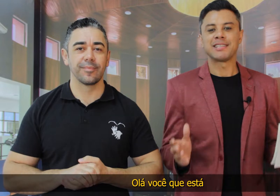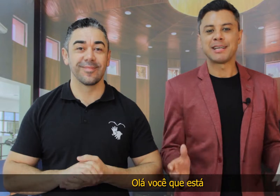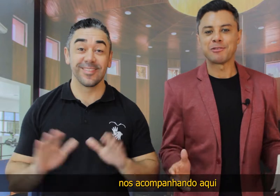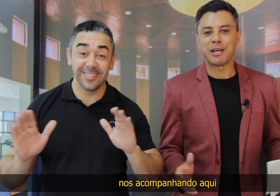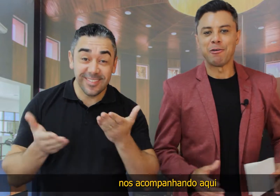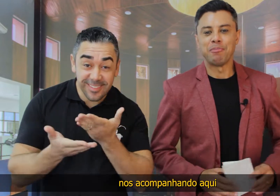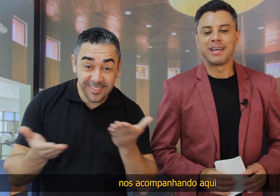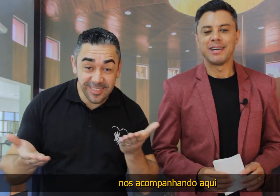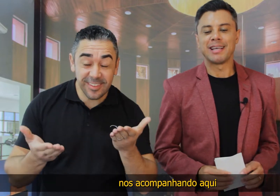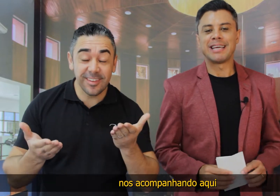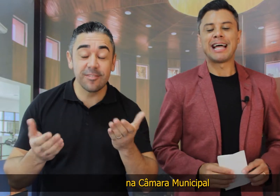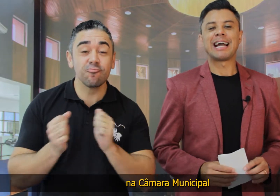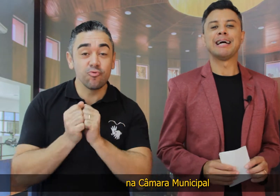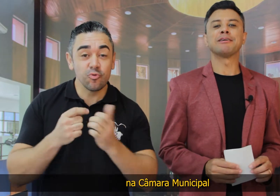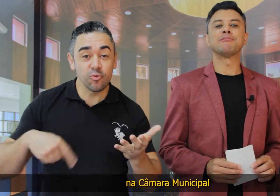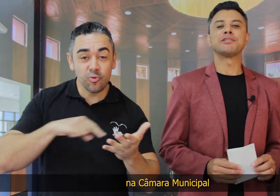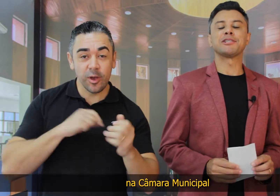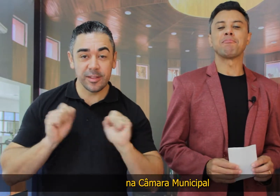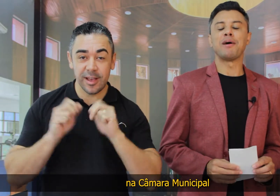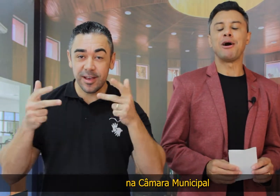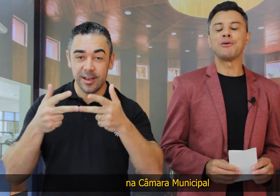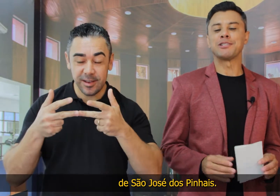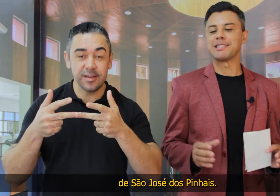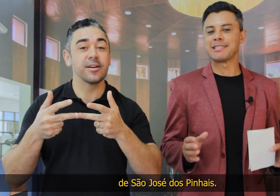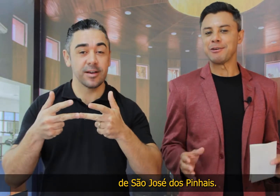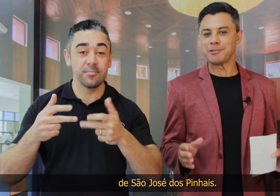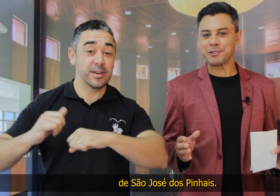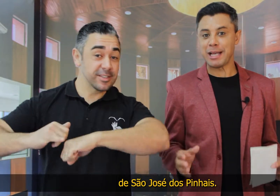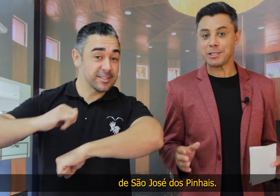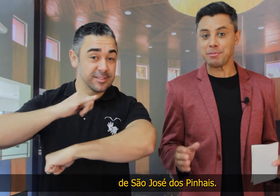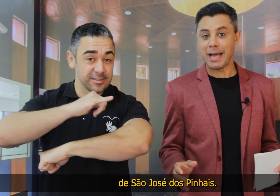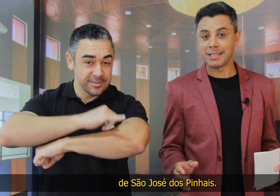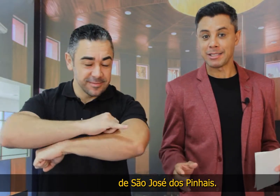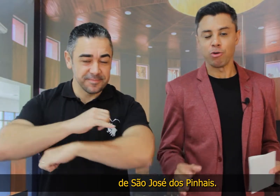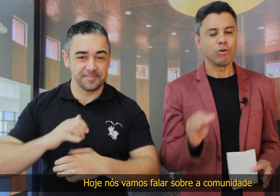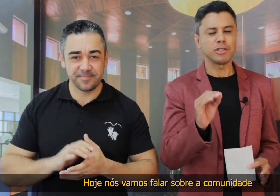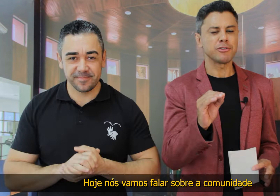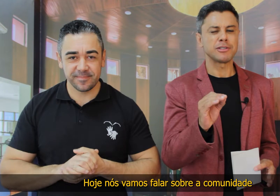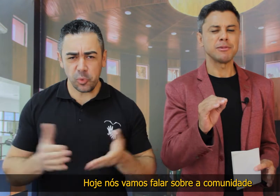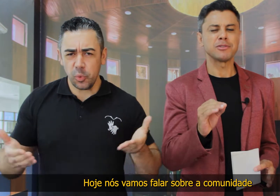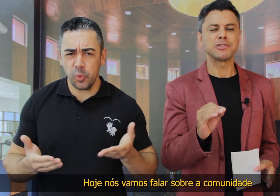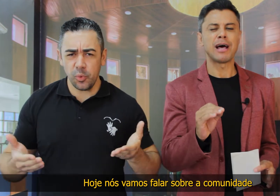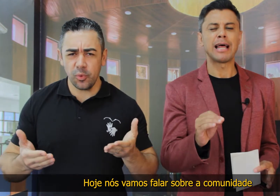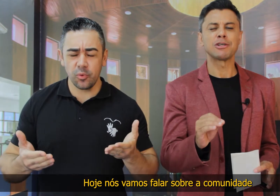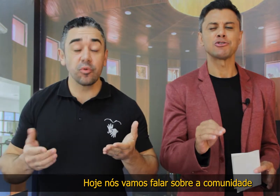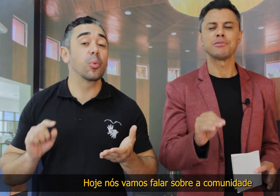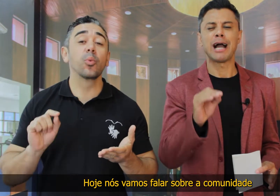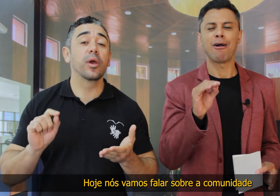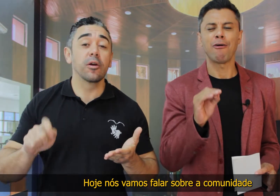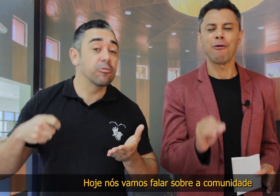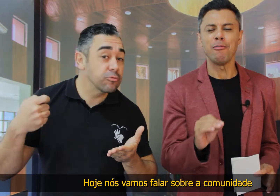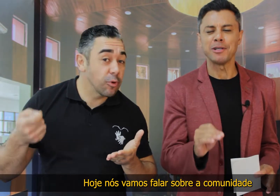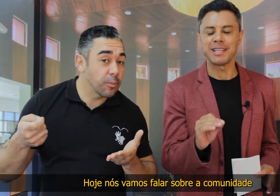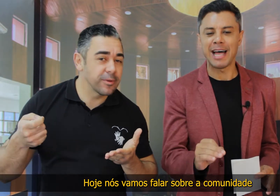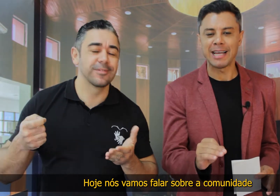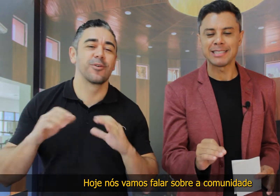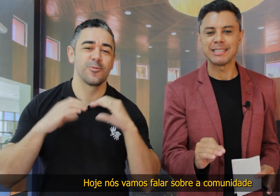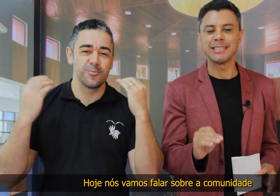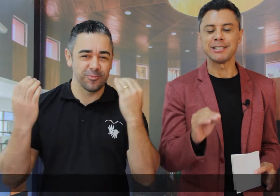Olá, você que está nos acompanhando aqui na Câmara Municipal de São José dos Pinhais. Hoje nós vamos falar sobre a